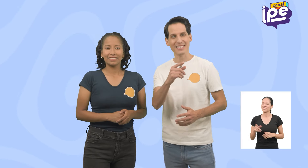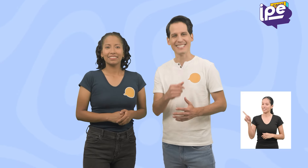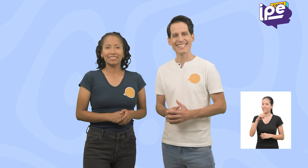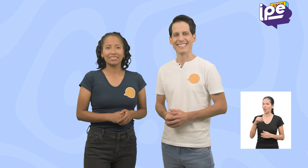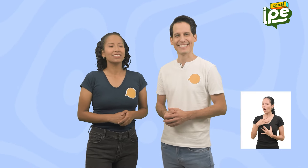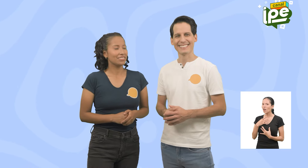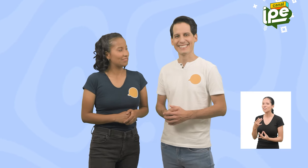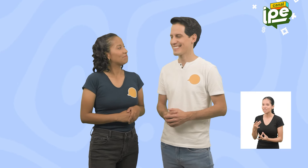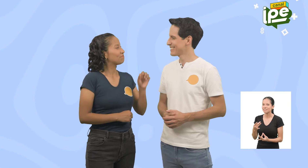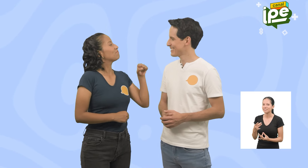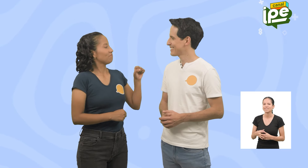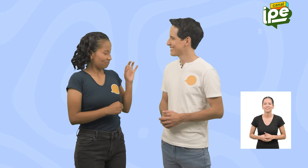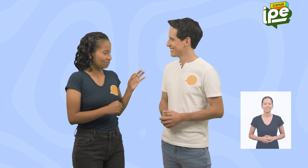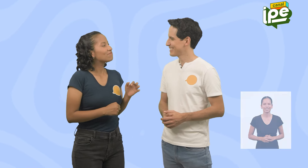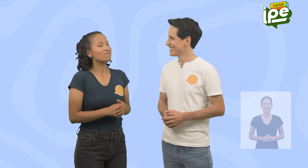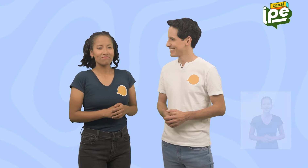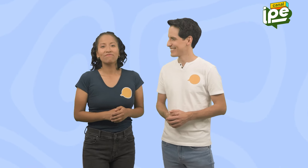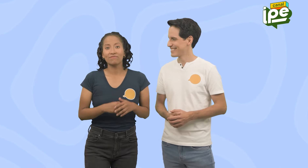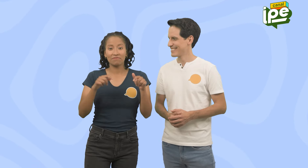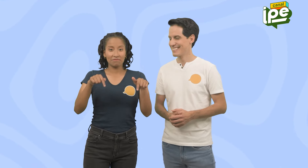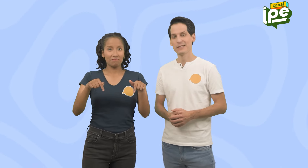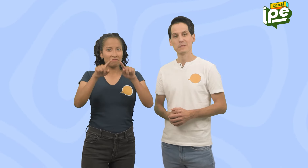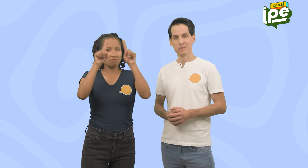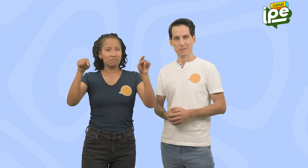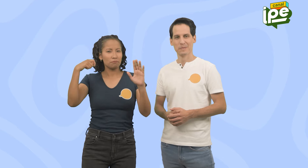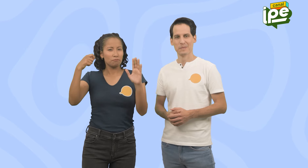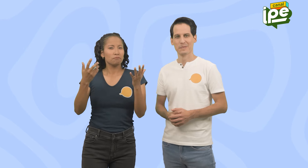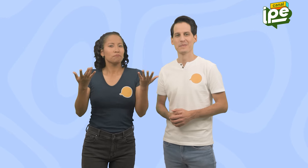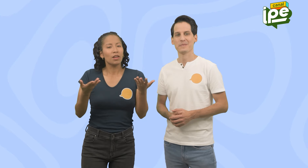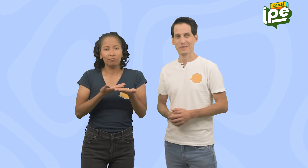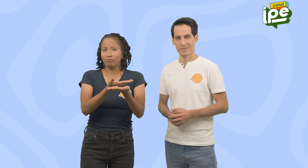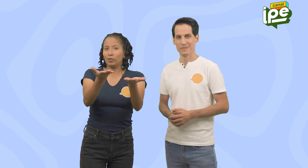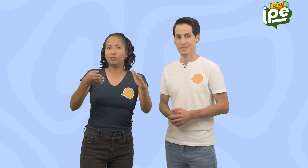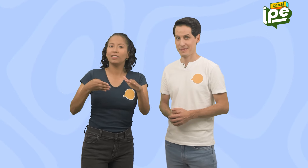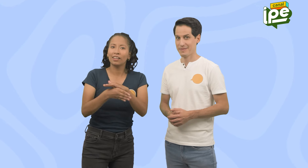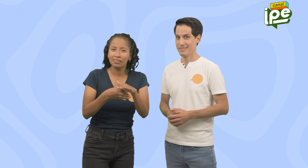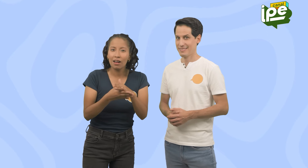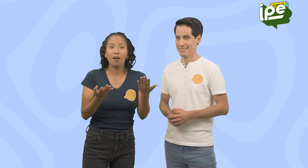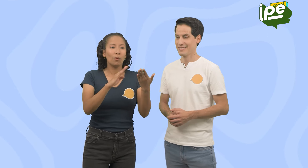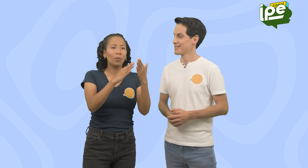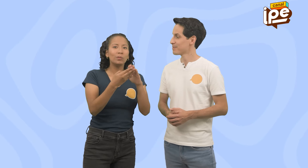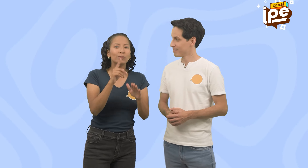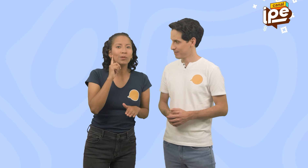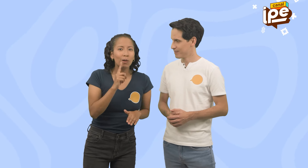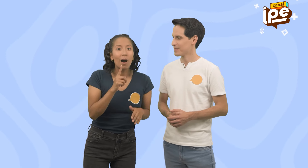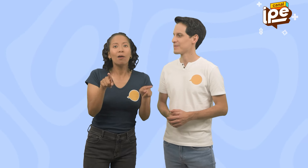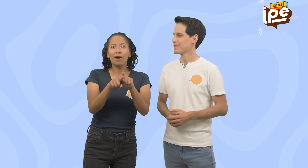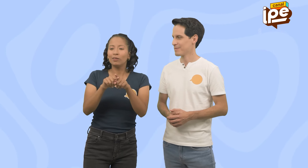interesante Así es Miki De esta manera el programa será accesible tanto para la comunidad sorda como para la comunidad